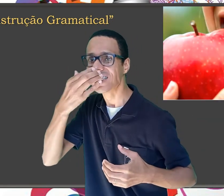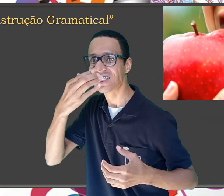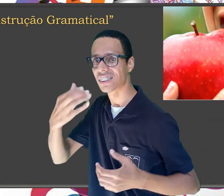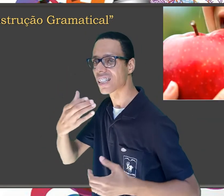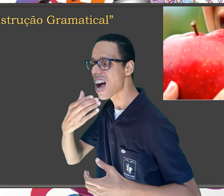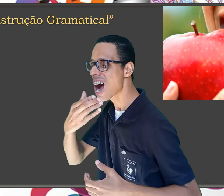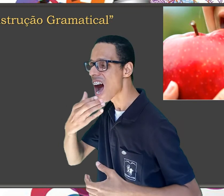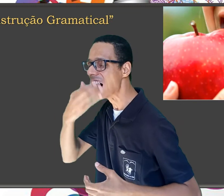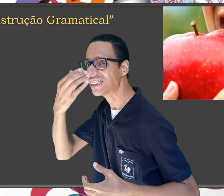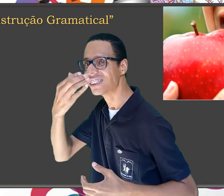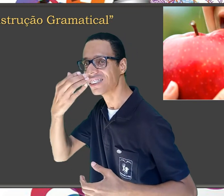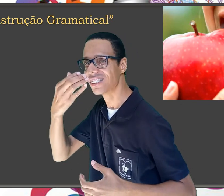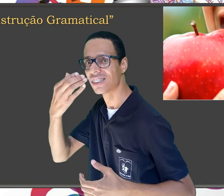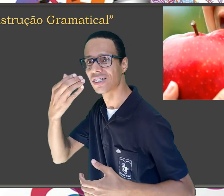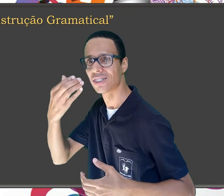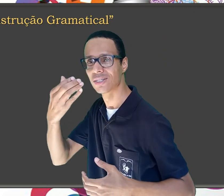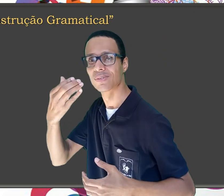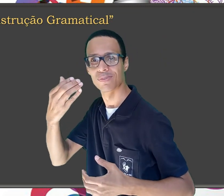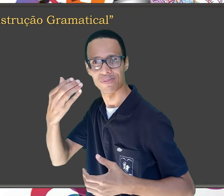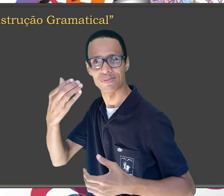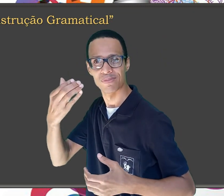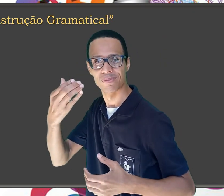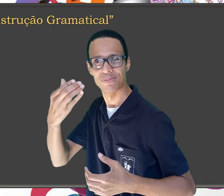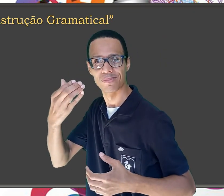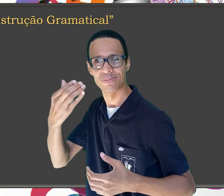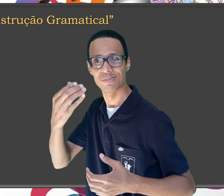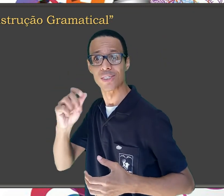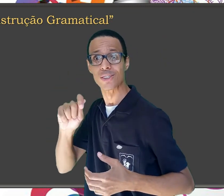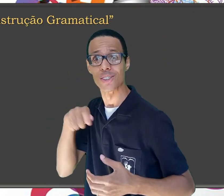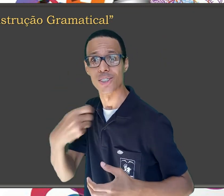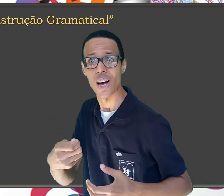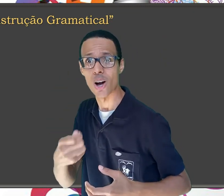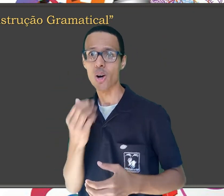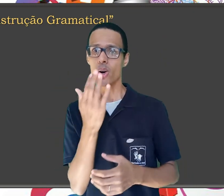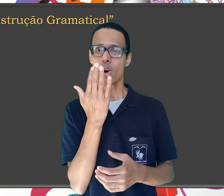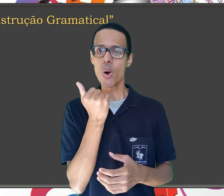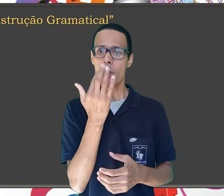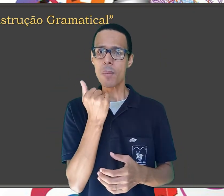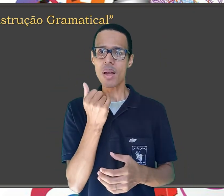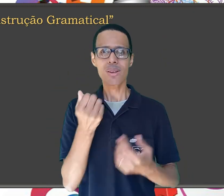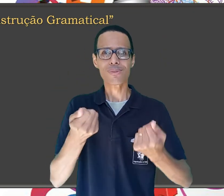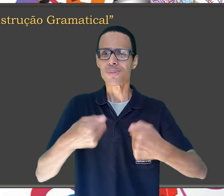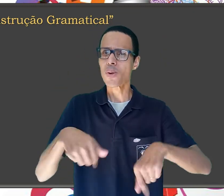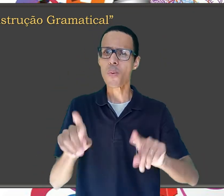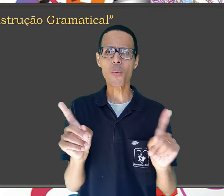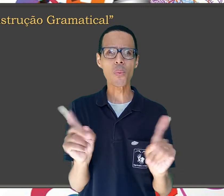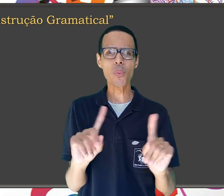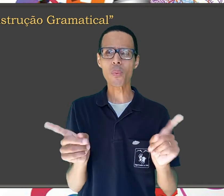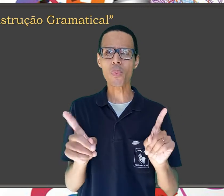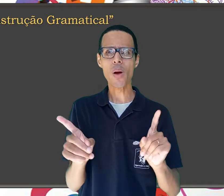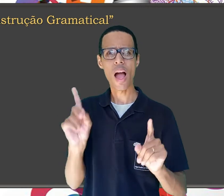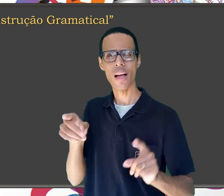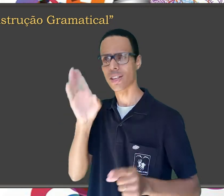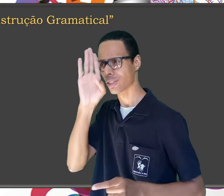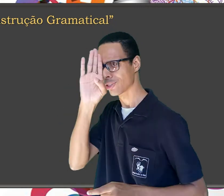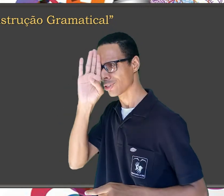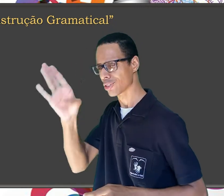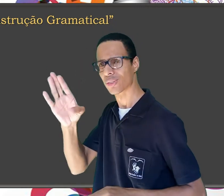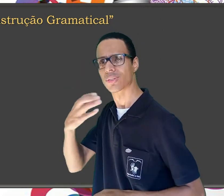Vejam que o comer já está ancorado na minha mordida, sem a necessidade